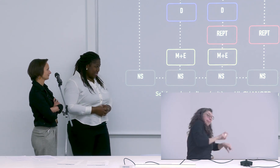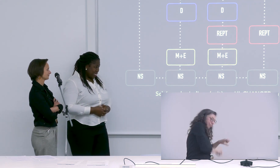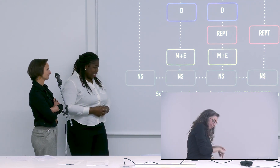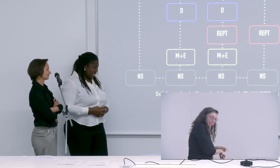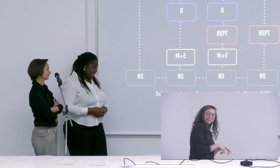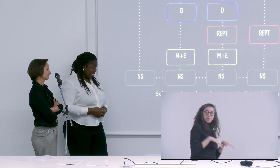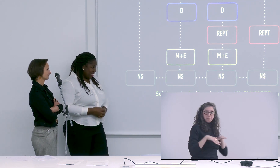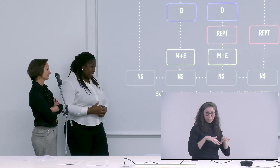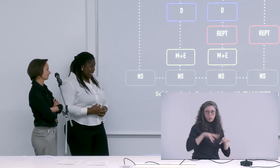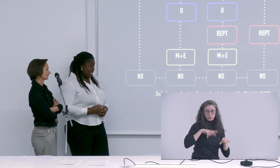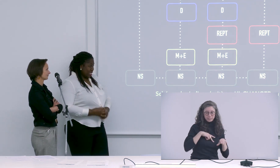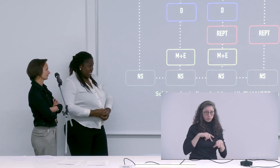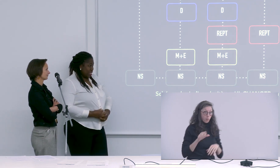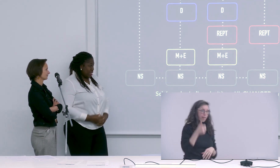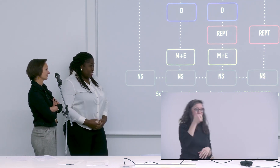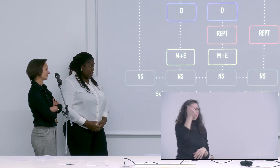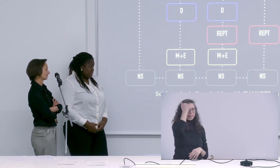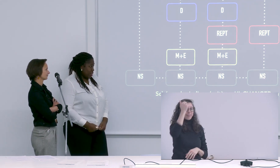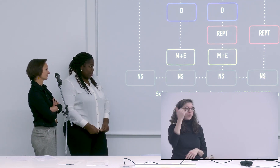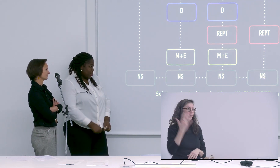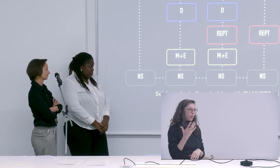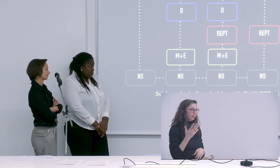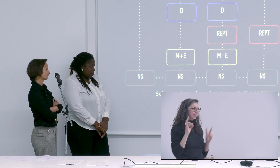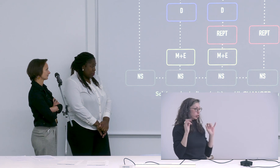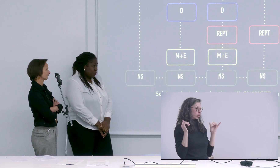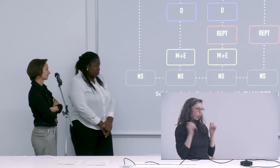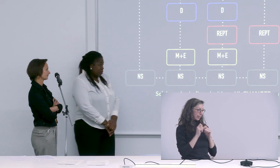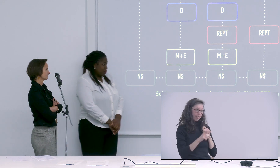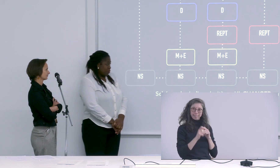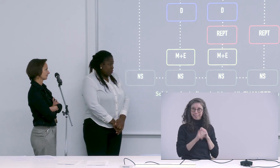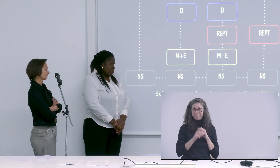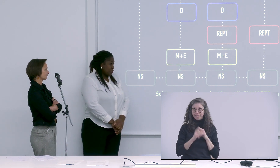alors si je reviens à ma méthode